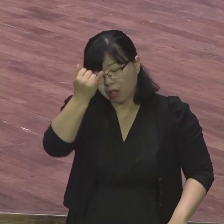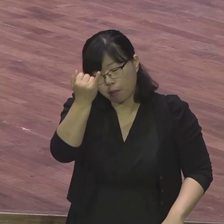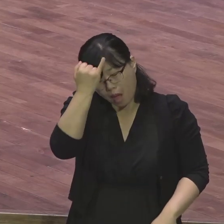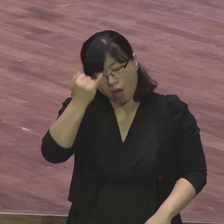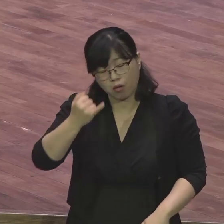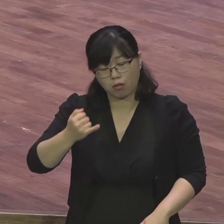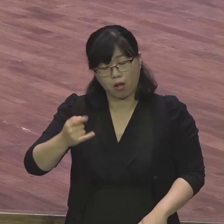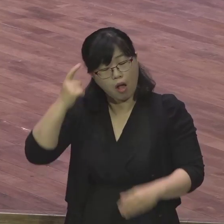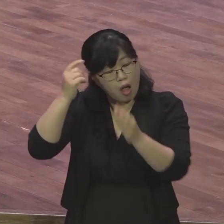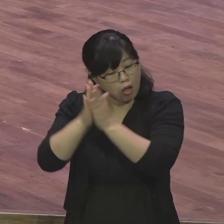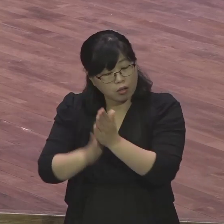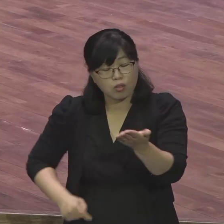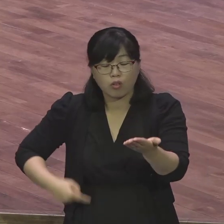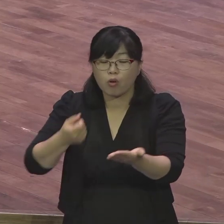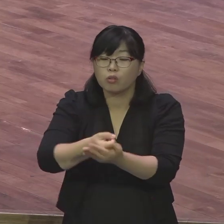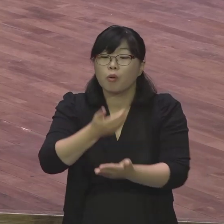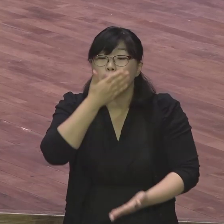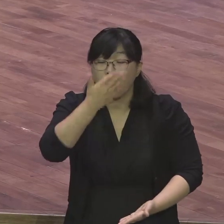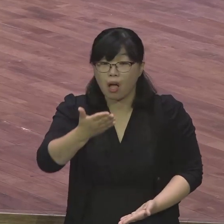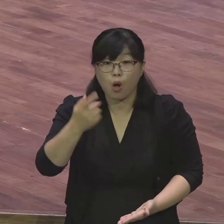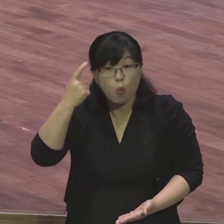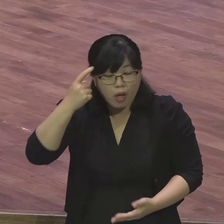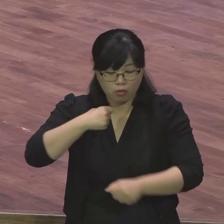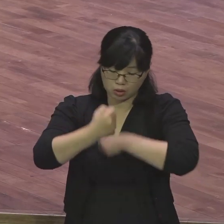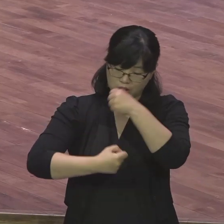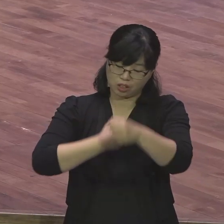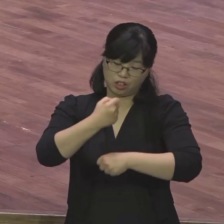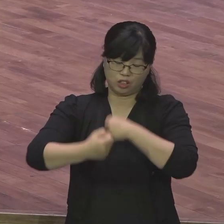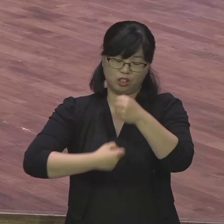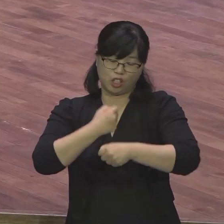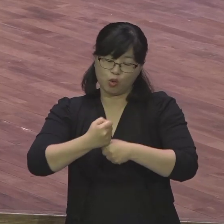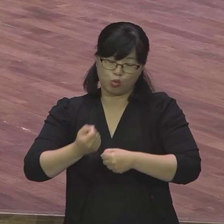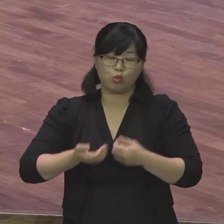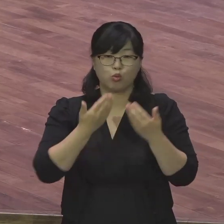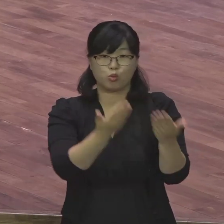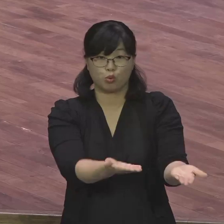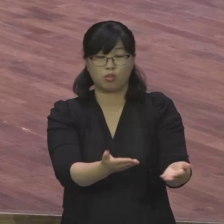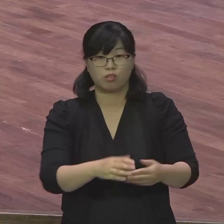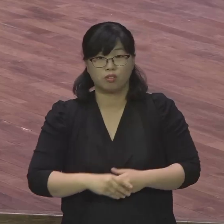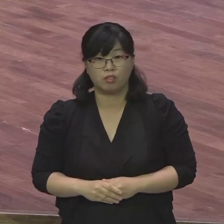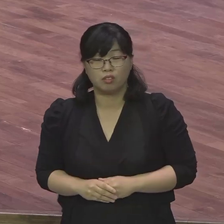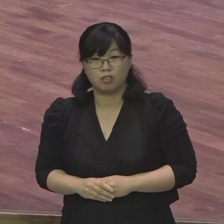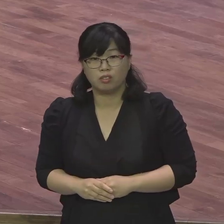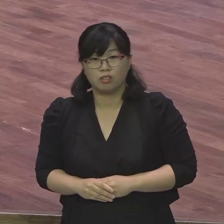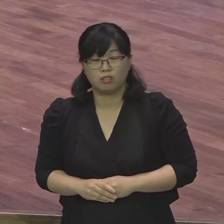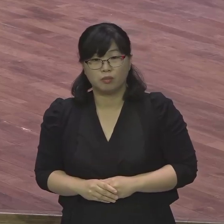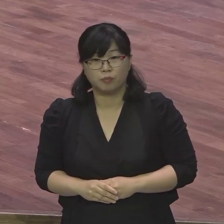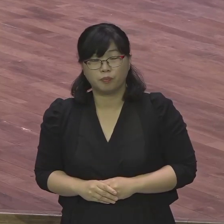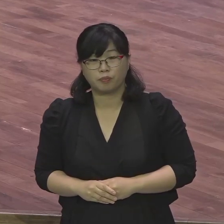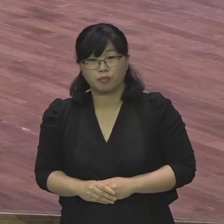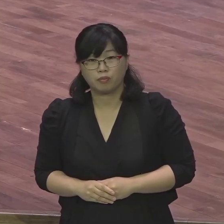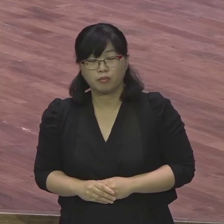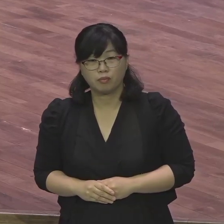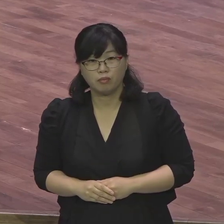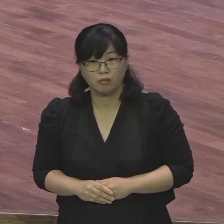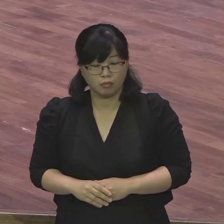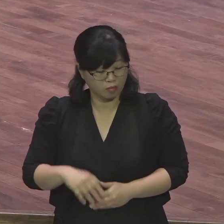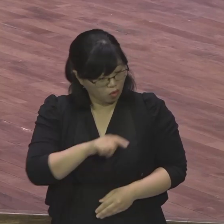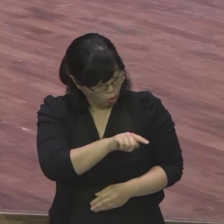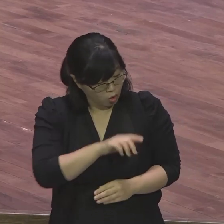변명합니다 저 여자가 따먹으려 했다고 하나님은 그렇구나 그랬습니까 에이 이놈아 똑같은 놈이야 그러니까